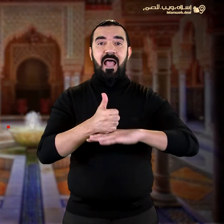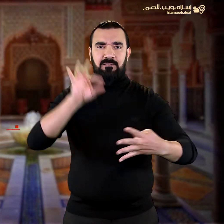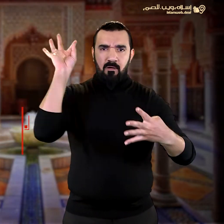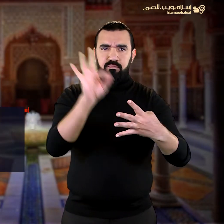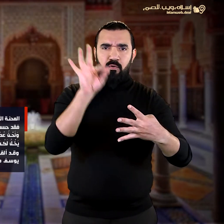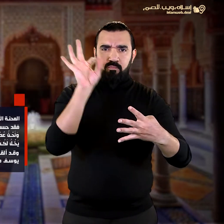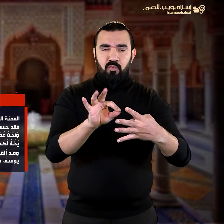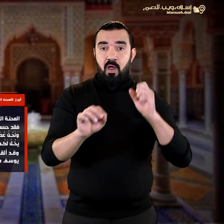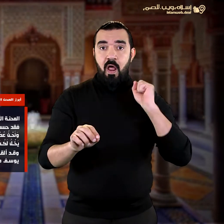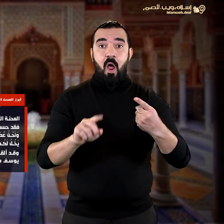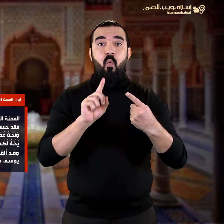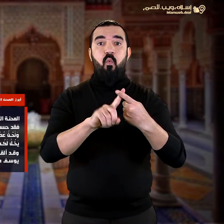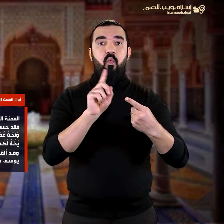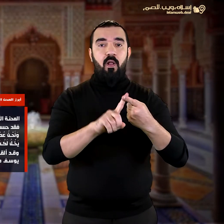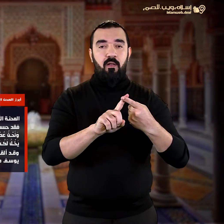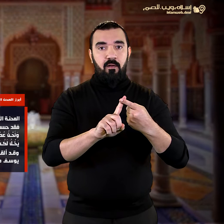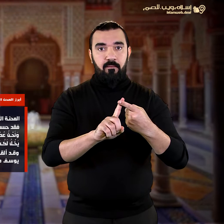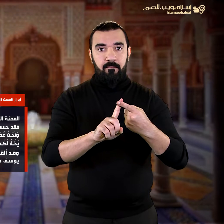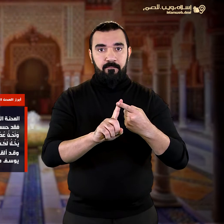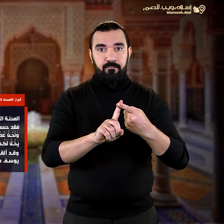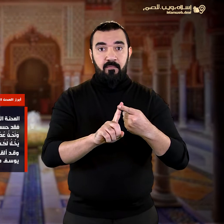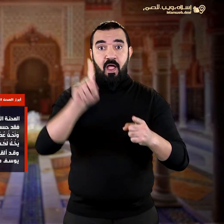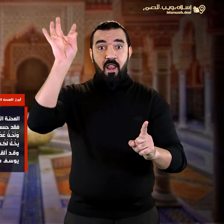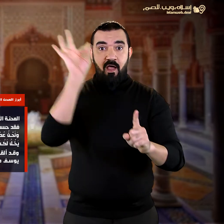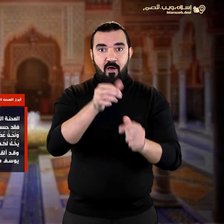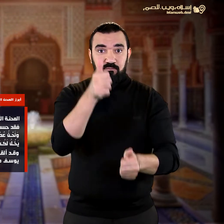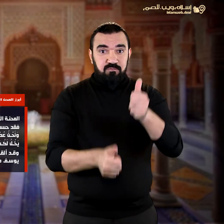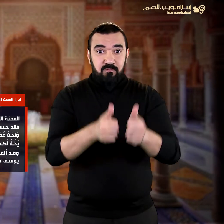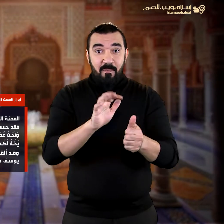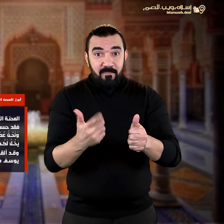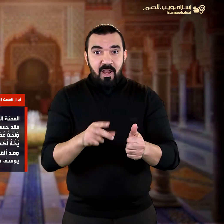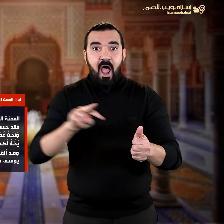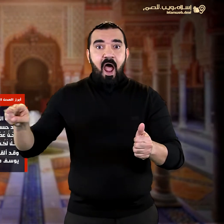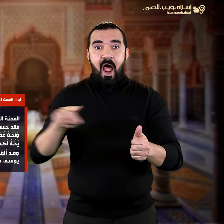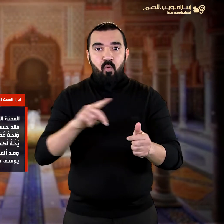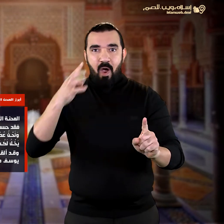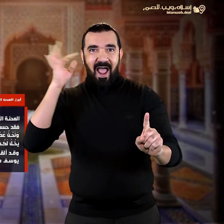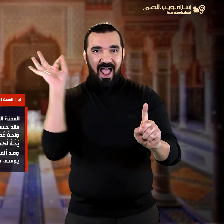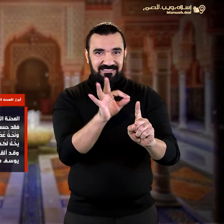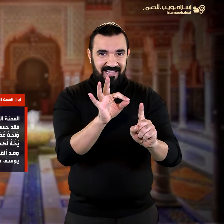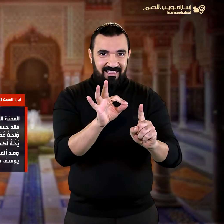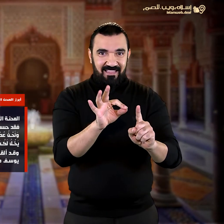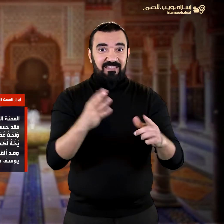اشتركوا في القناة محنة حسد إخوته له وبسببه